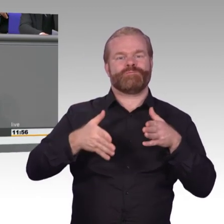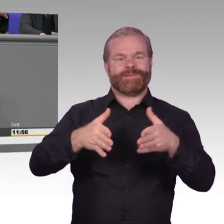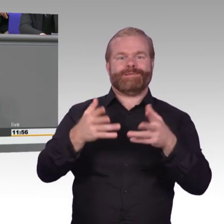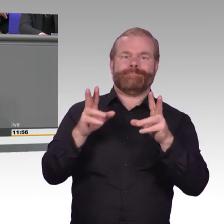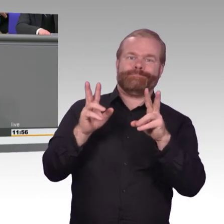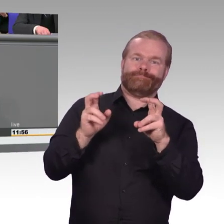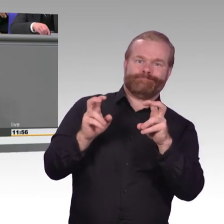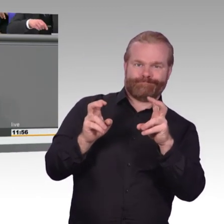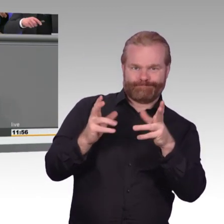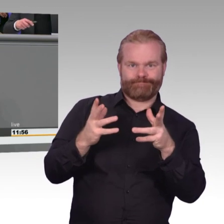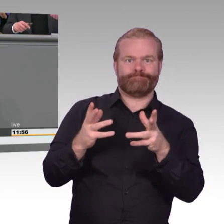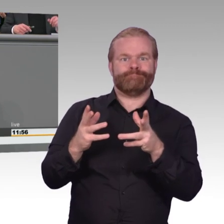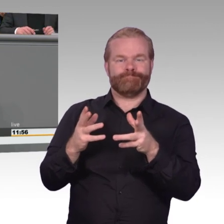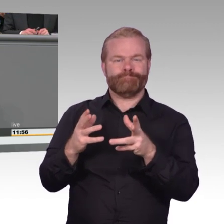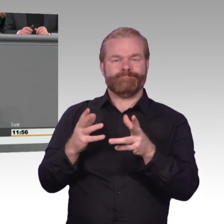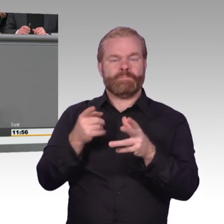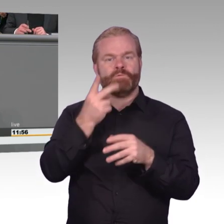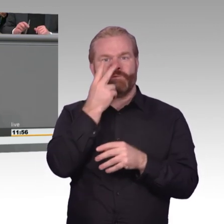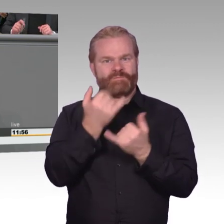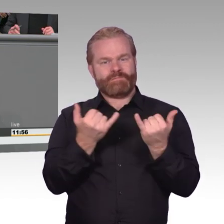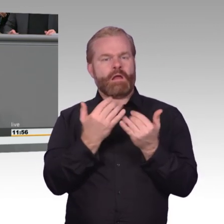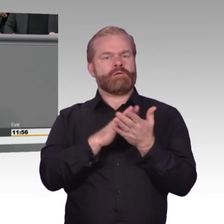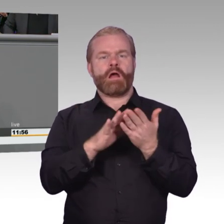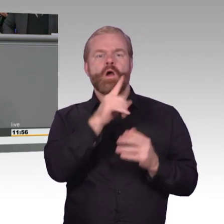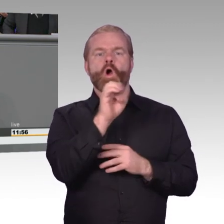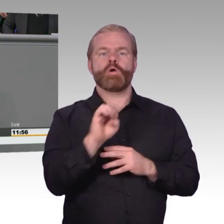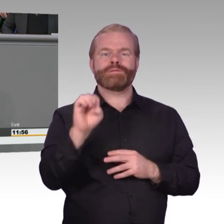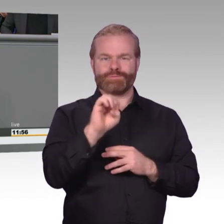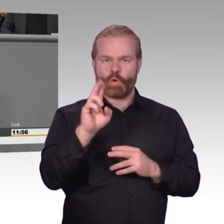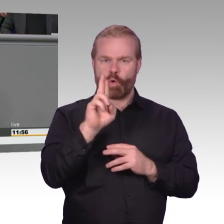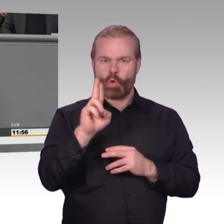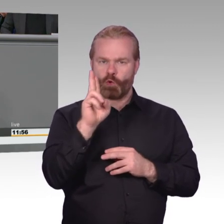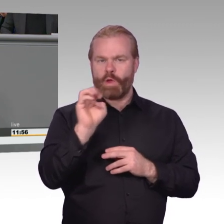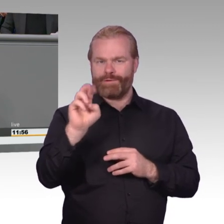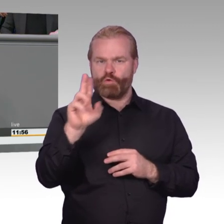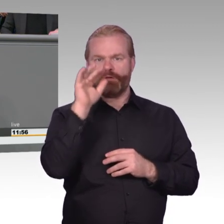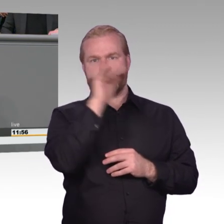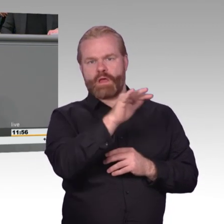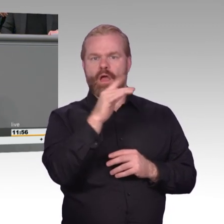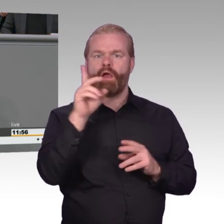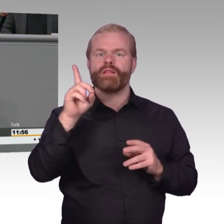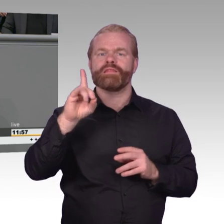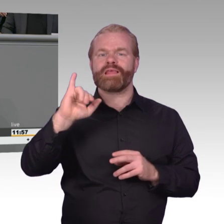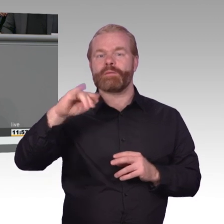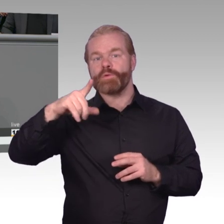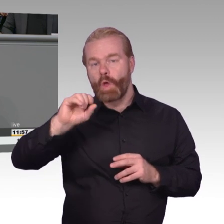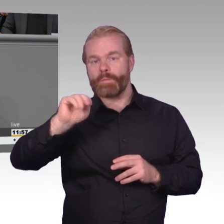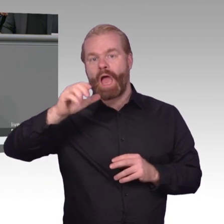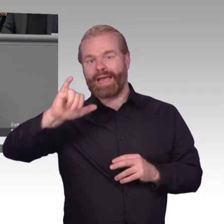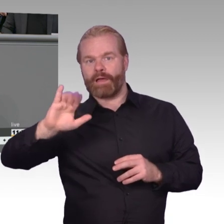Insgesamt will ich Jimmy Schulz und der FDP gerne danken, dass sie die Regierung in den Fragen von Verschlüsselung, Privatheit und IT-Sicherheit vorantreiben. Mit der Umsetzung des